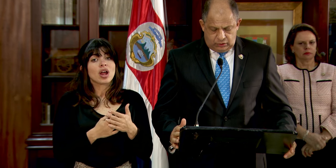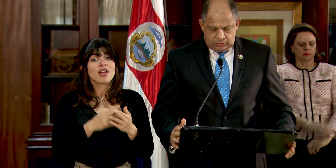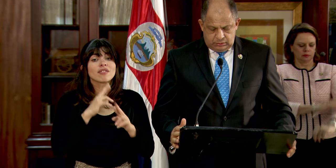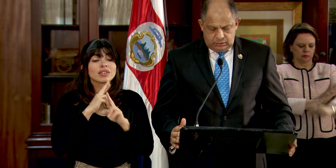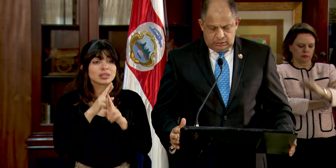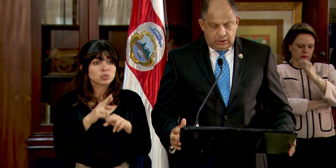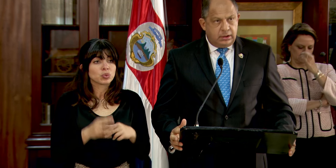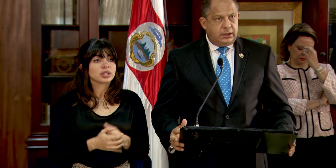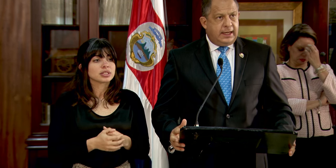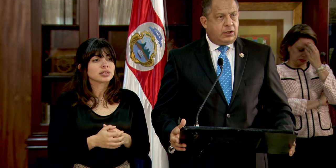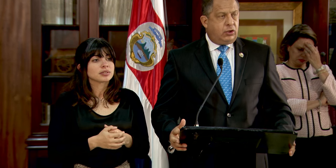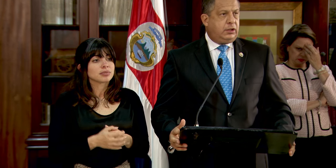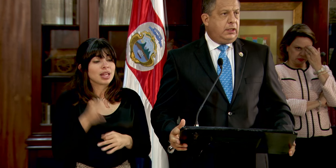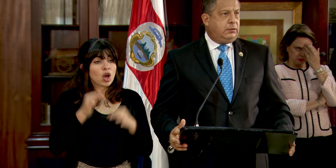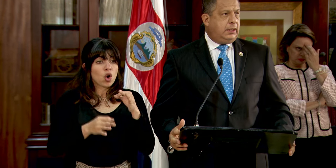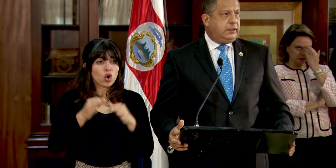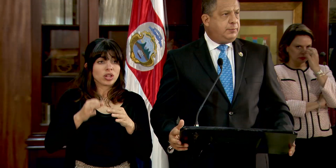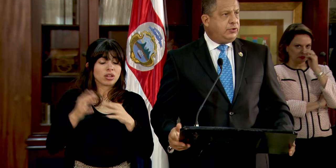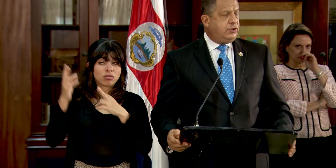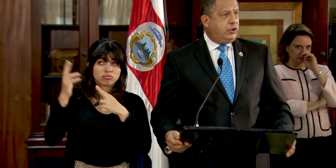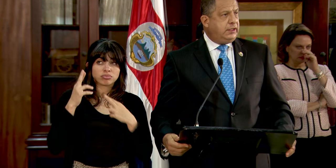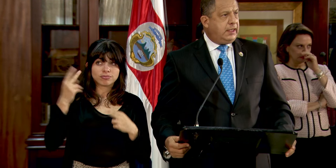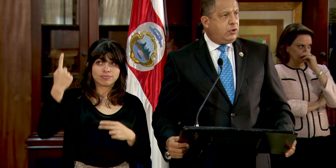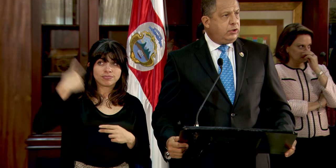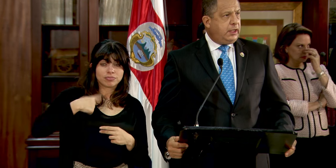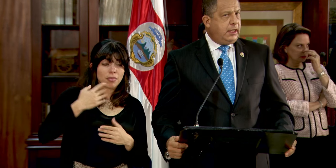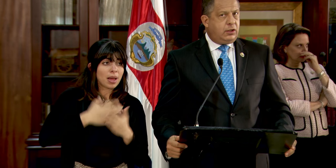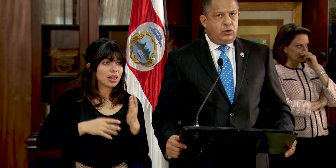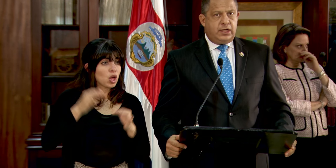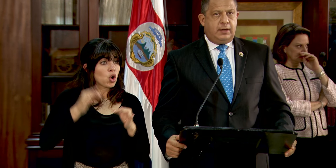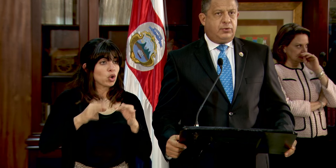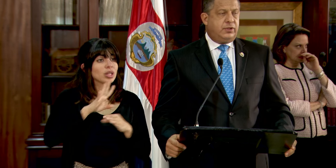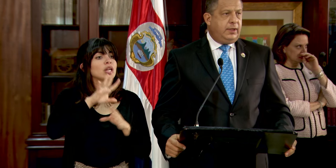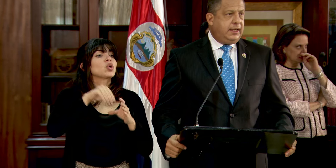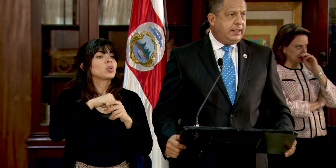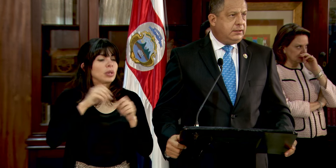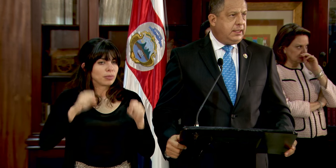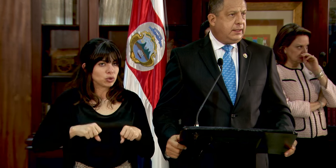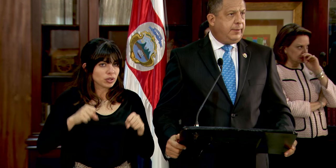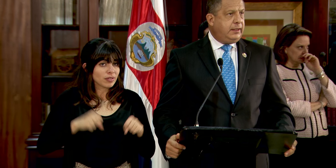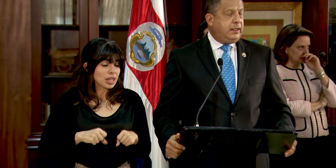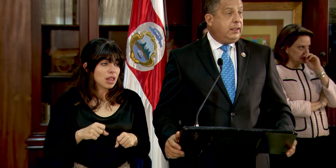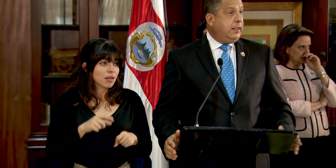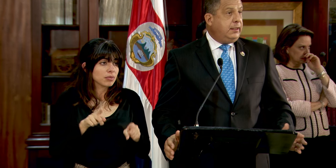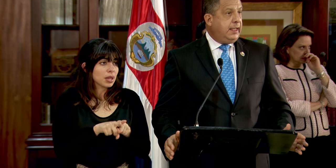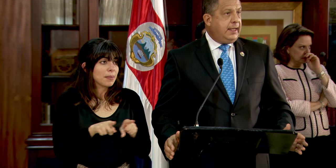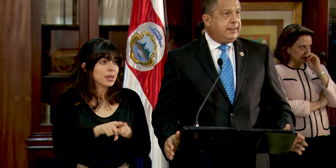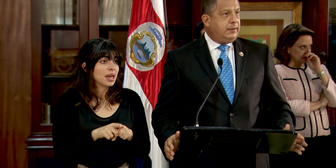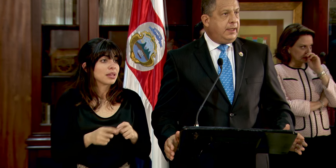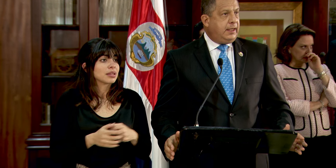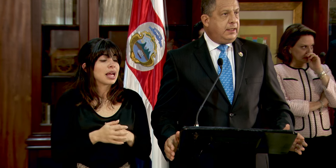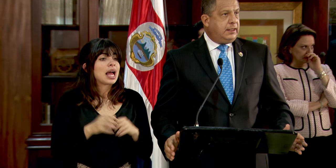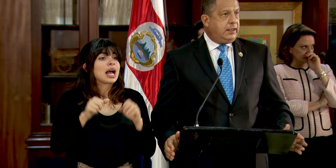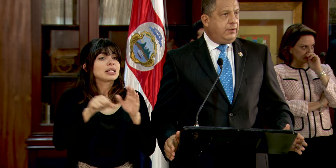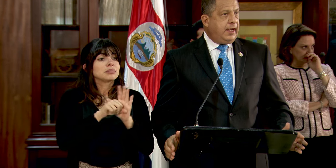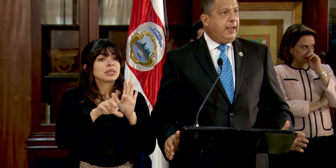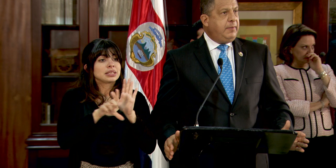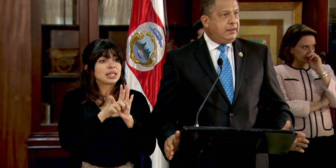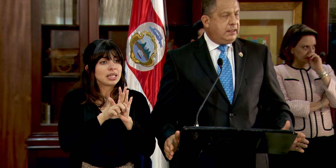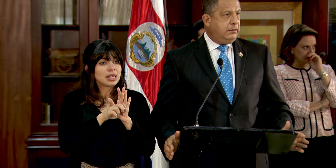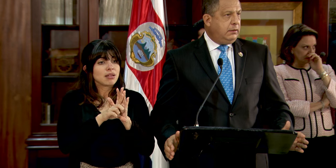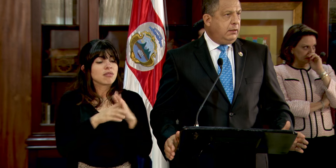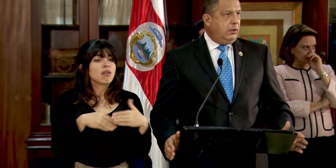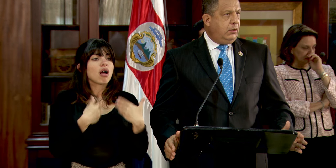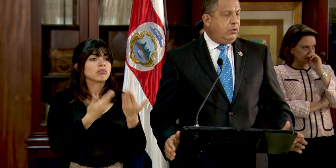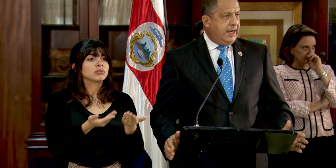resolución de la Corte, de las disposiciones de la Corte, incluyen la posibilidad ciertamente de que la Asamblea Legislativa